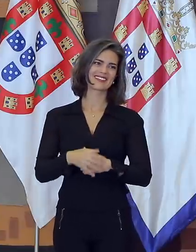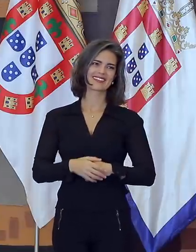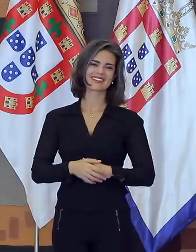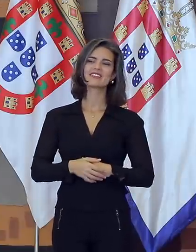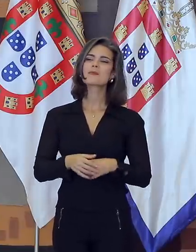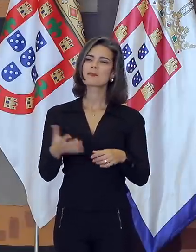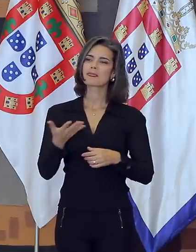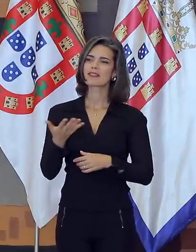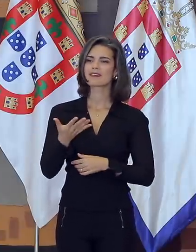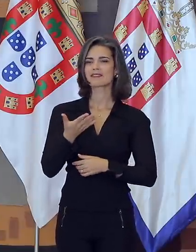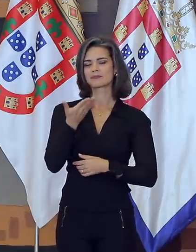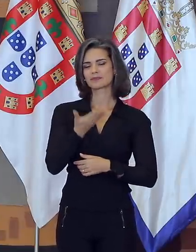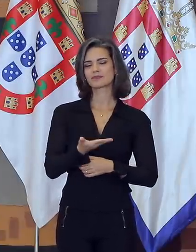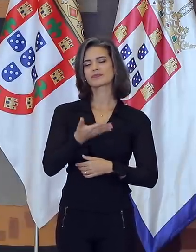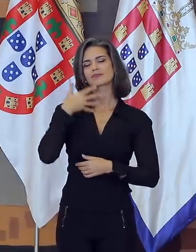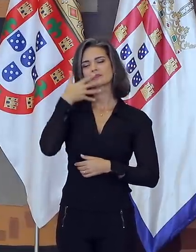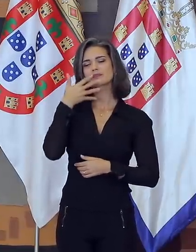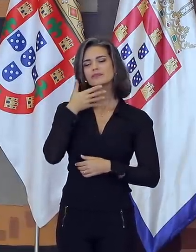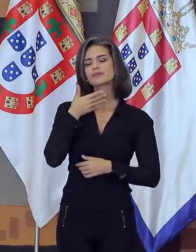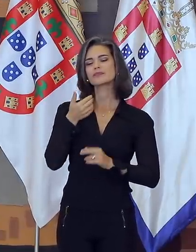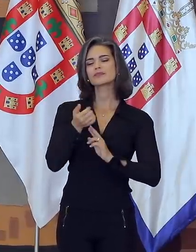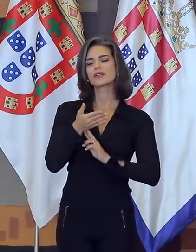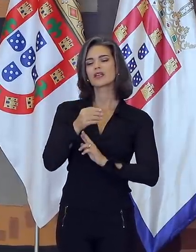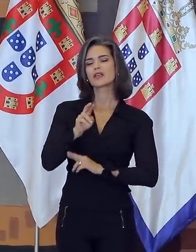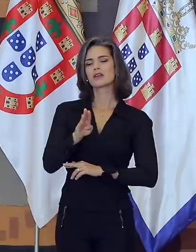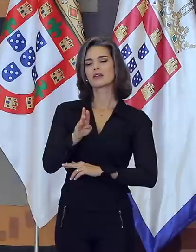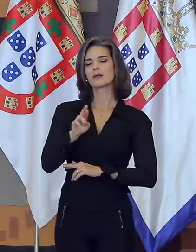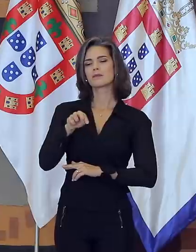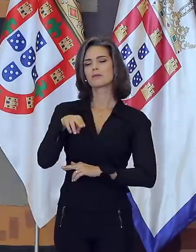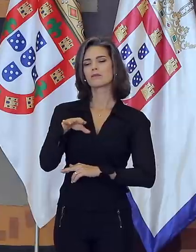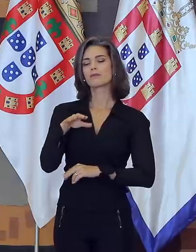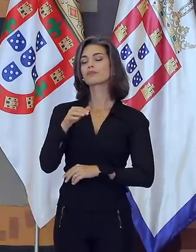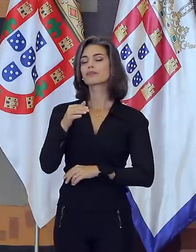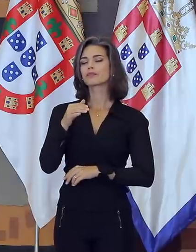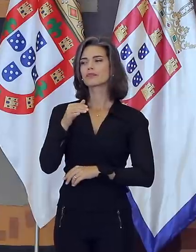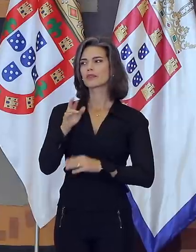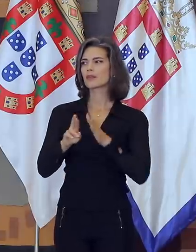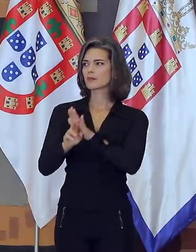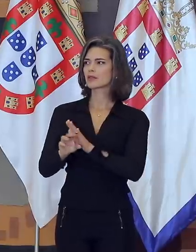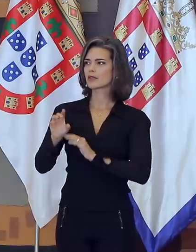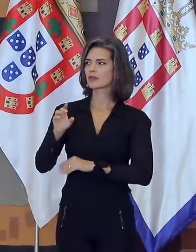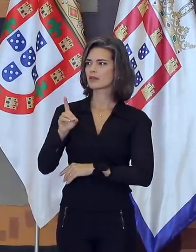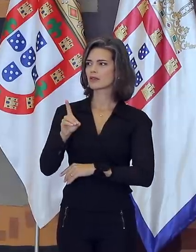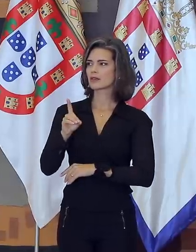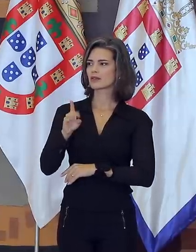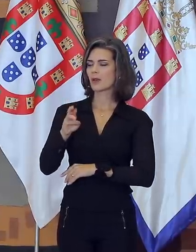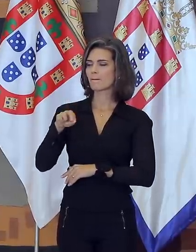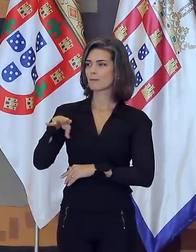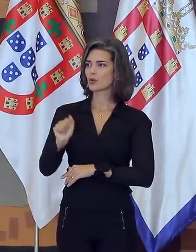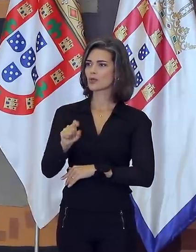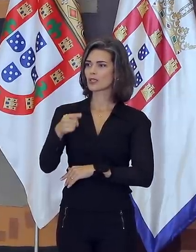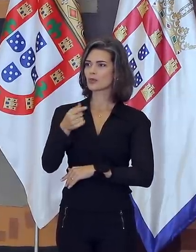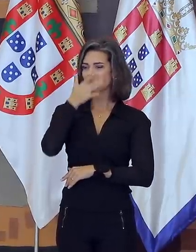Queria dizer que o discurso da Bruna me emocionou. Eu vi que um dos nossos colegas não conseguiu segurar as lágrimas. E